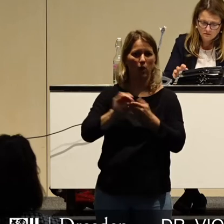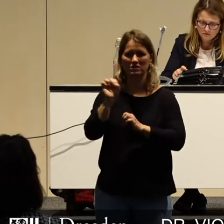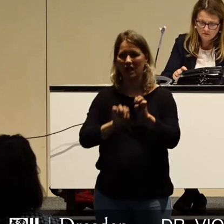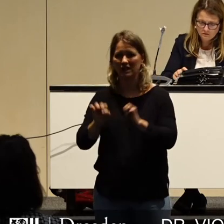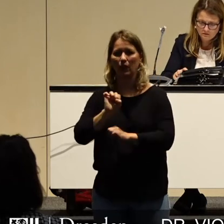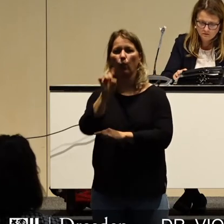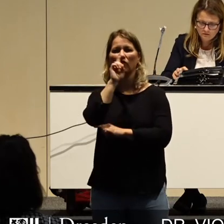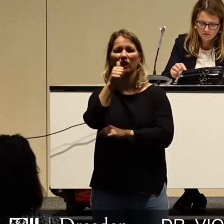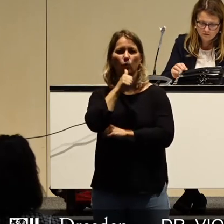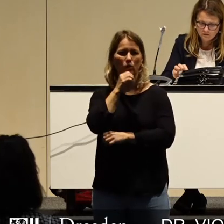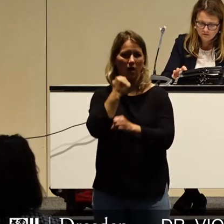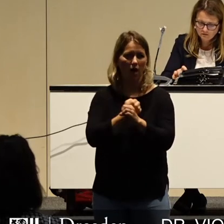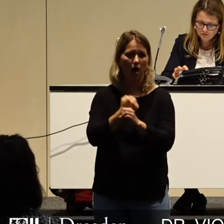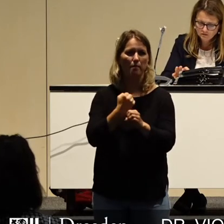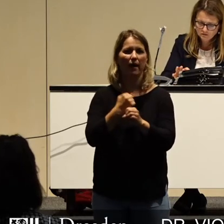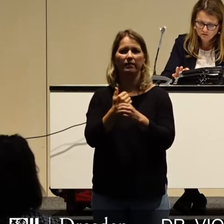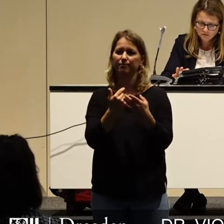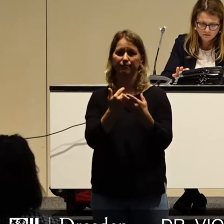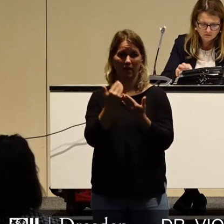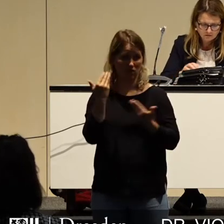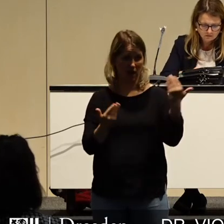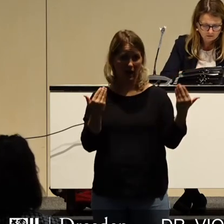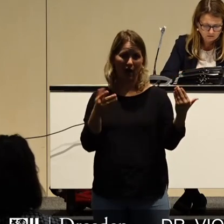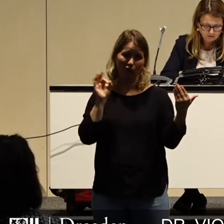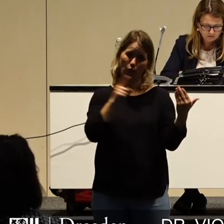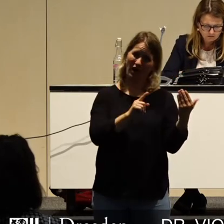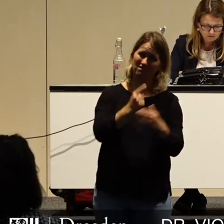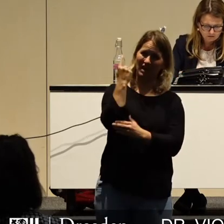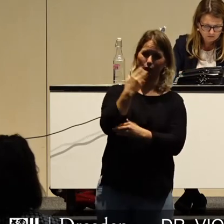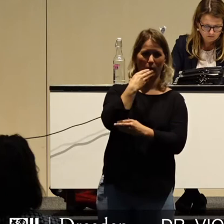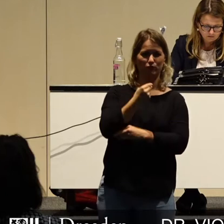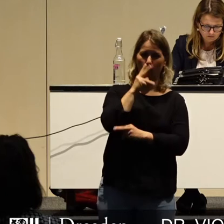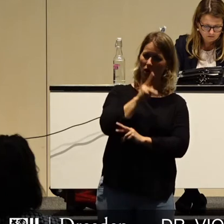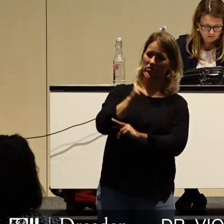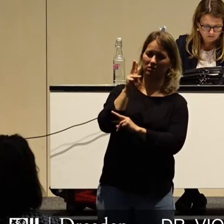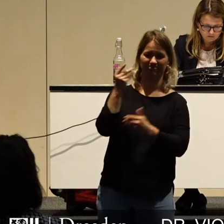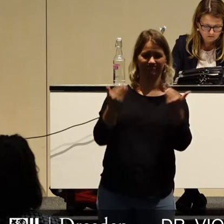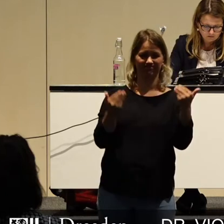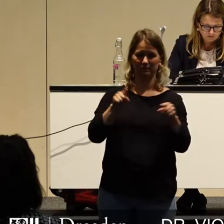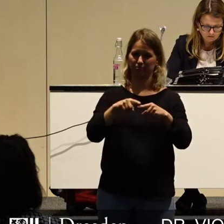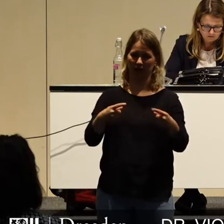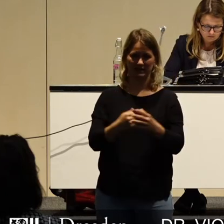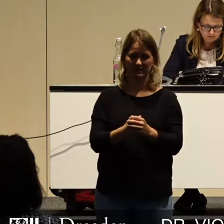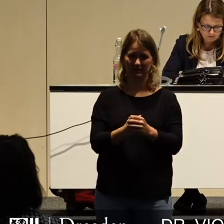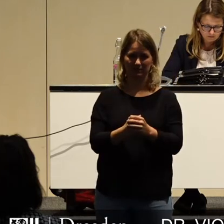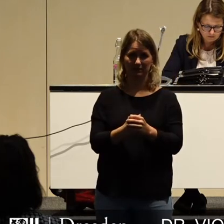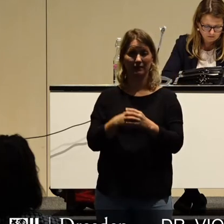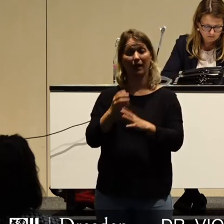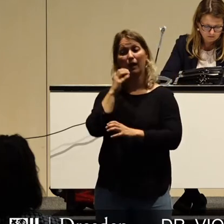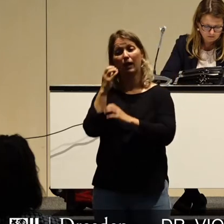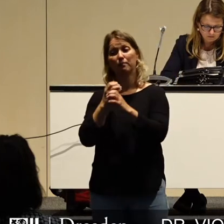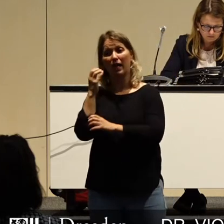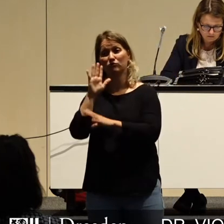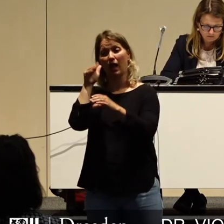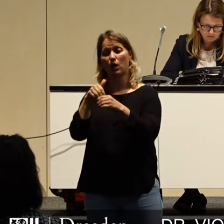der Jugendarbeit im Austausch dafür hinzunehmen. Zwei Dinge sind an diesem Märchen meines Erachtens bedenkenswert für unsere